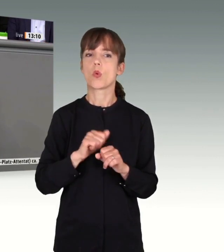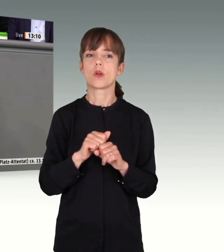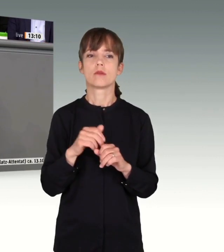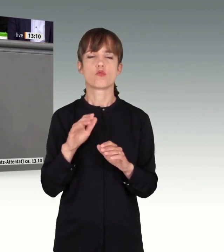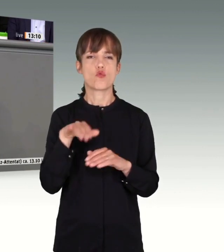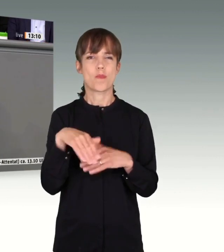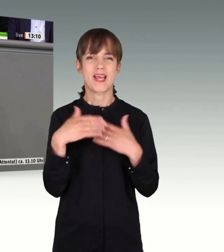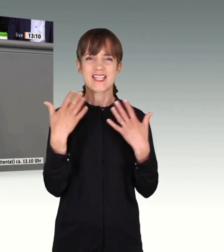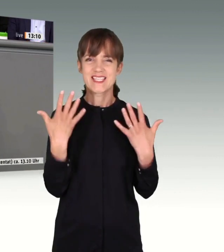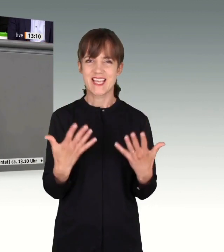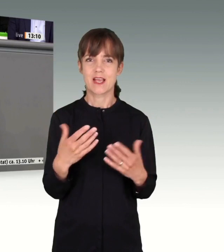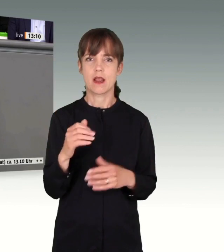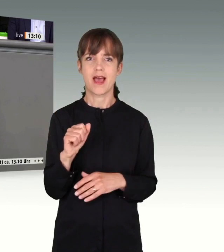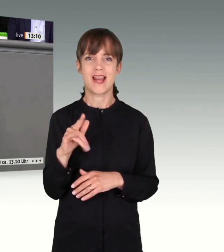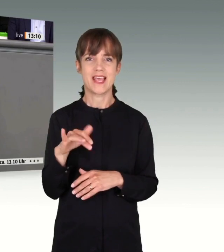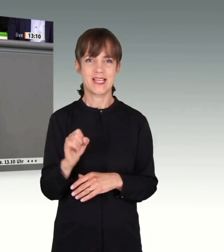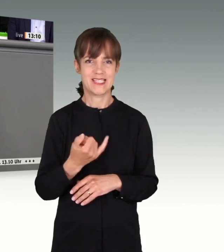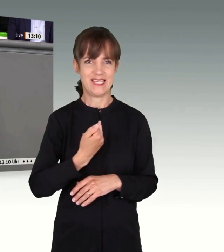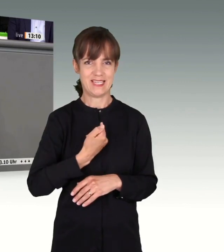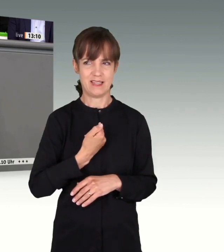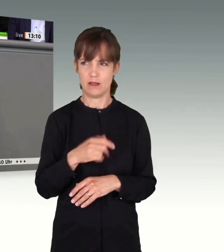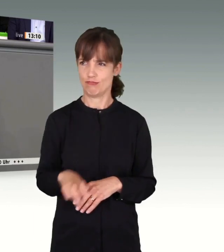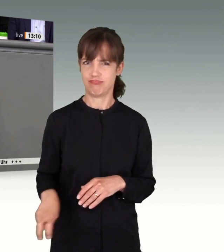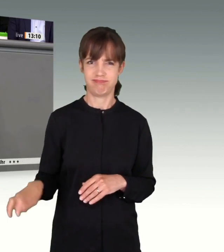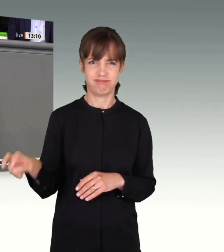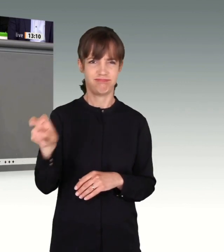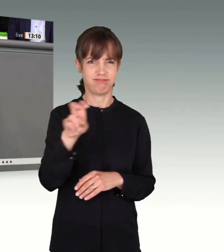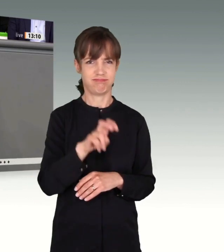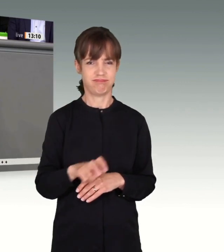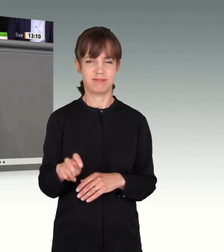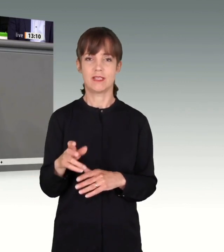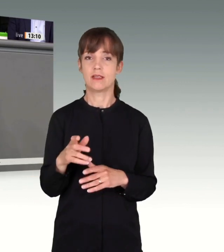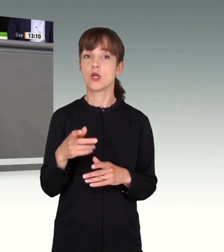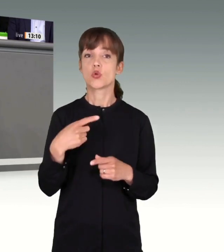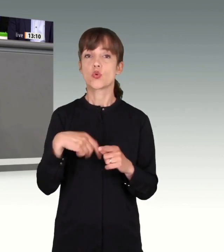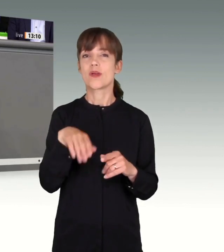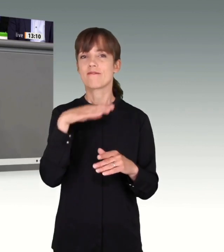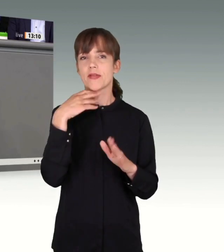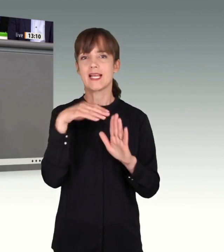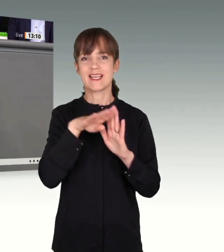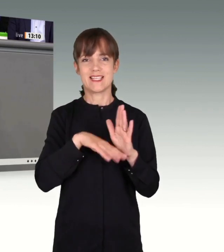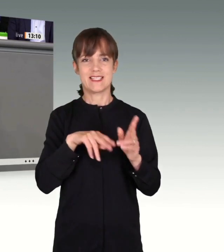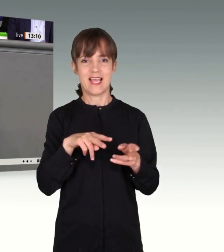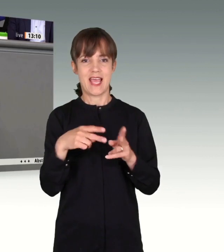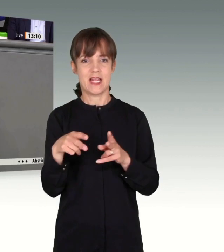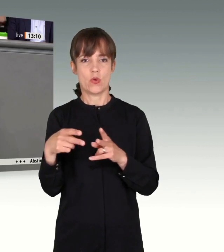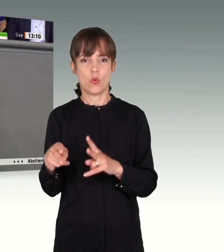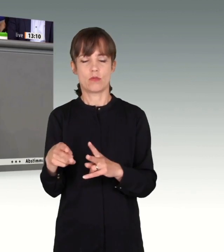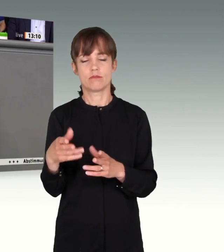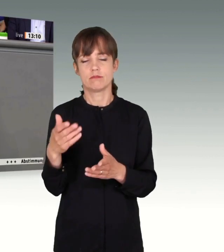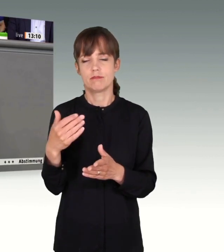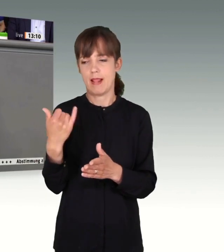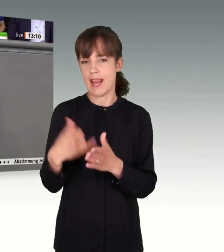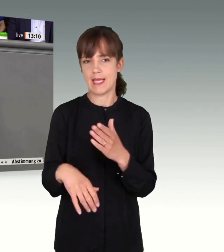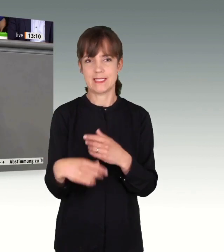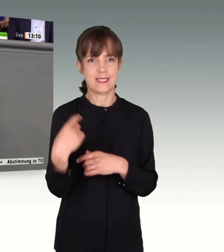-Identitäten in Deutschland herumzureisen. Dies alles ist durch viele Gesetzesänderungen erst zum Schluss oder zuletzt